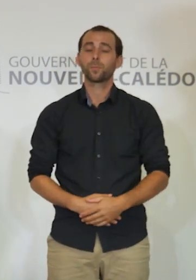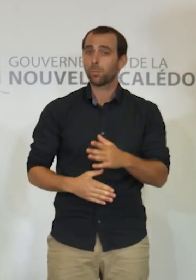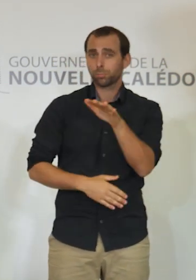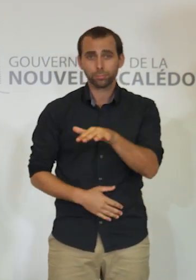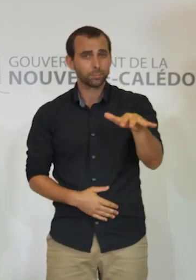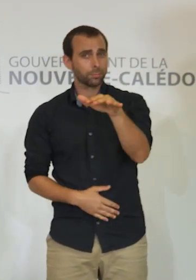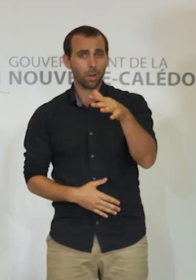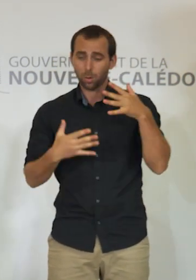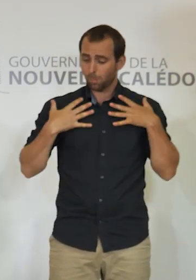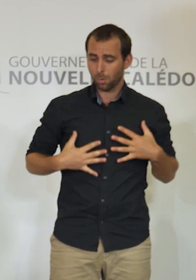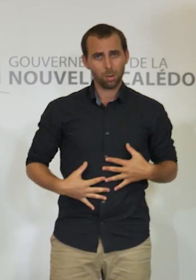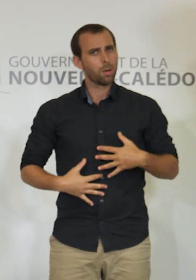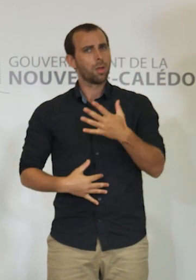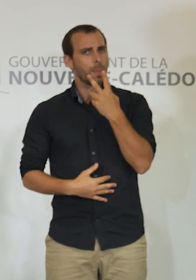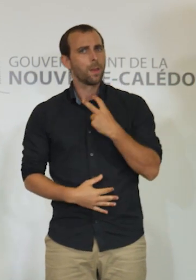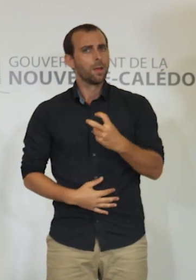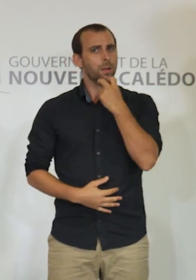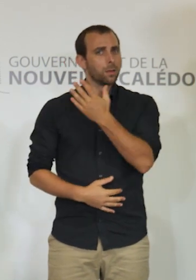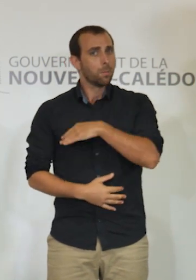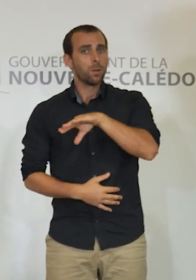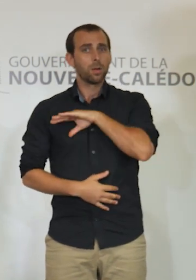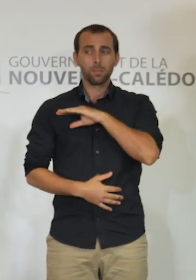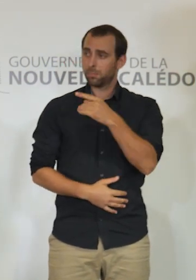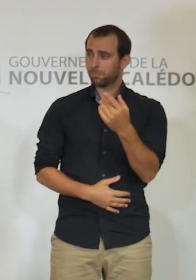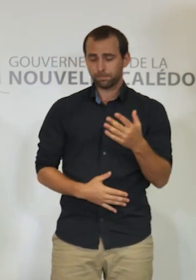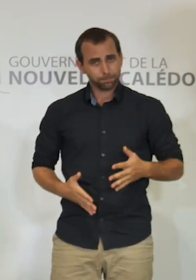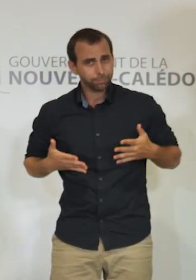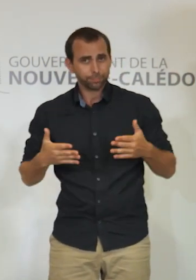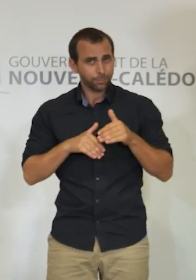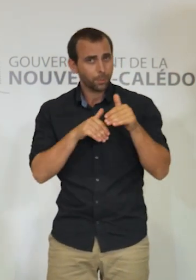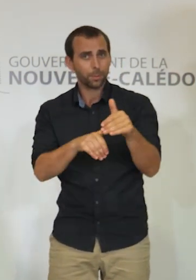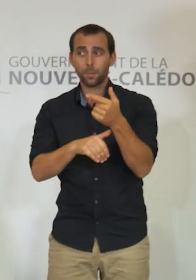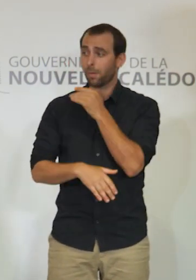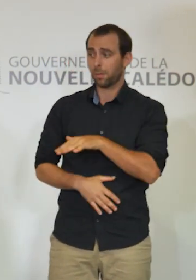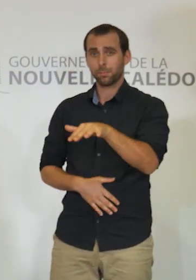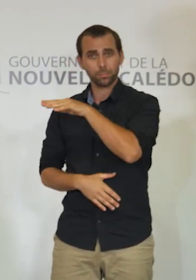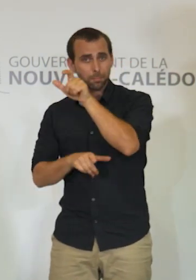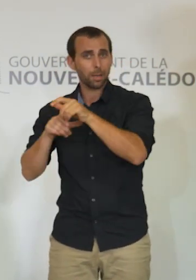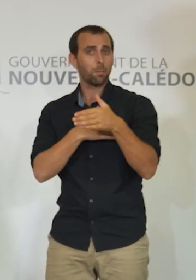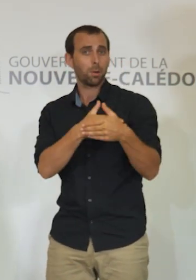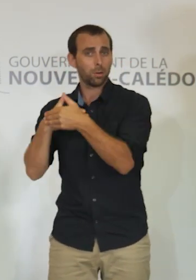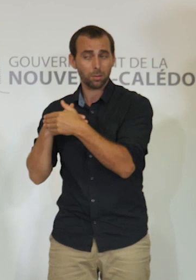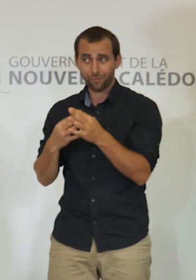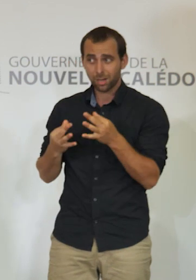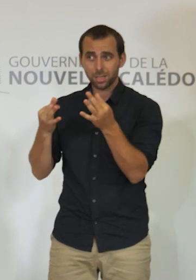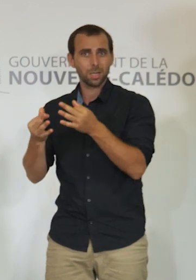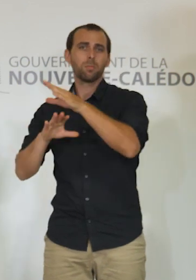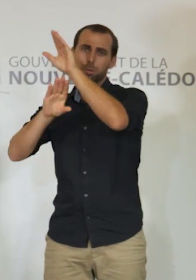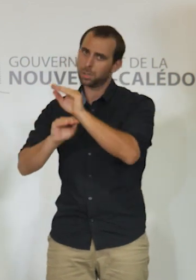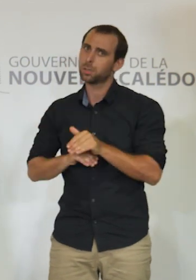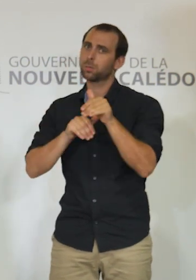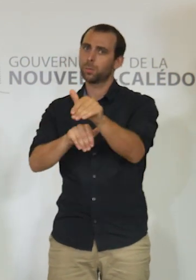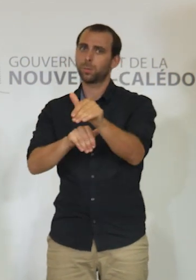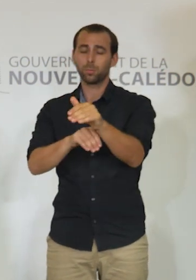responsable que nous protégerons nos proches et les personnes les plus fragiles. L'unité et la